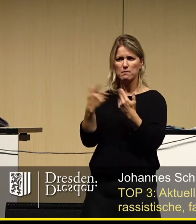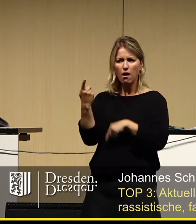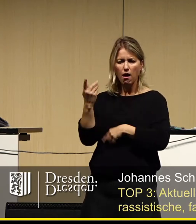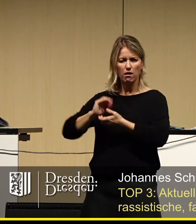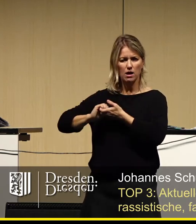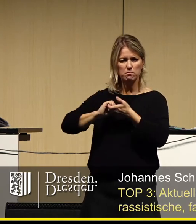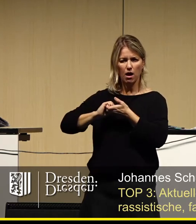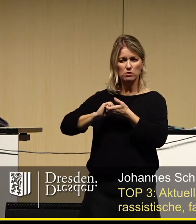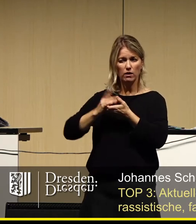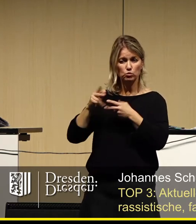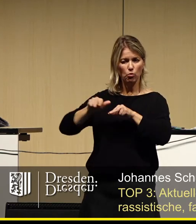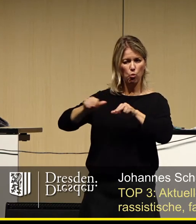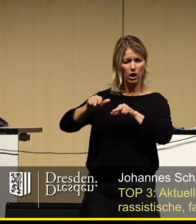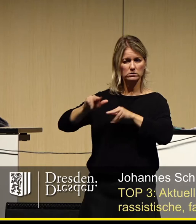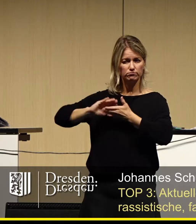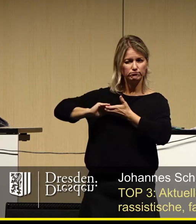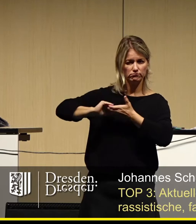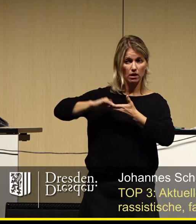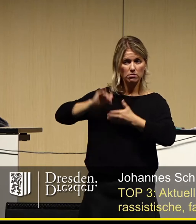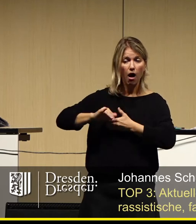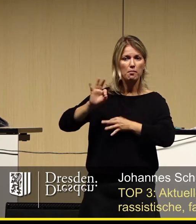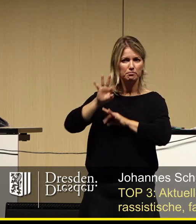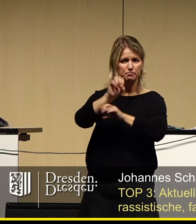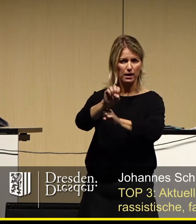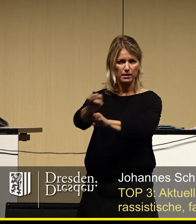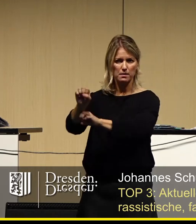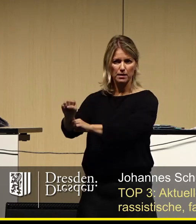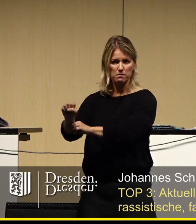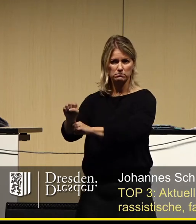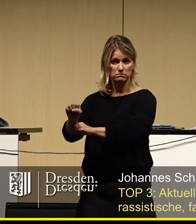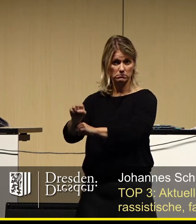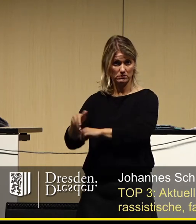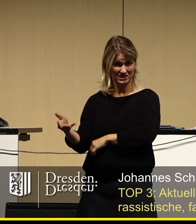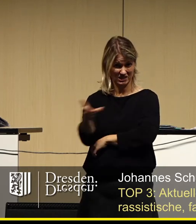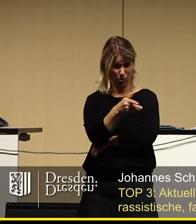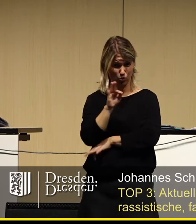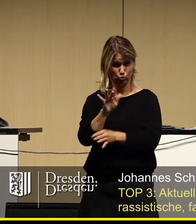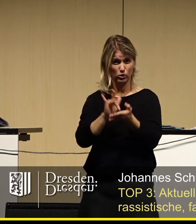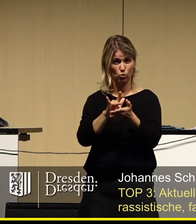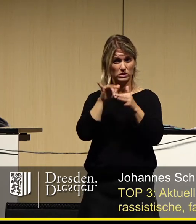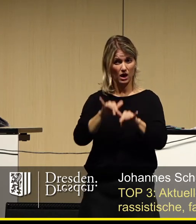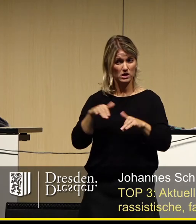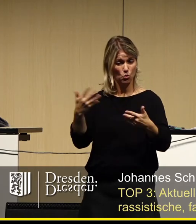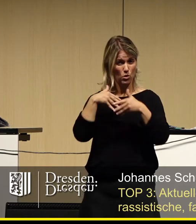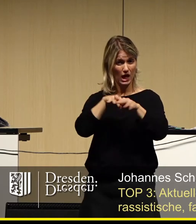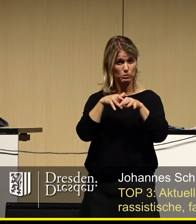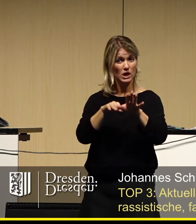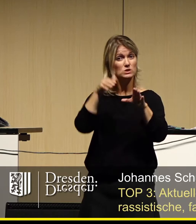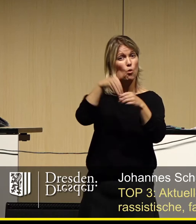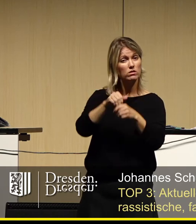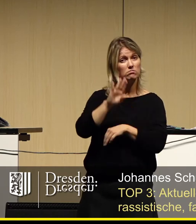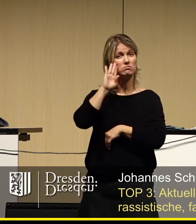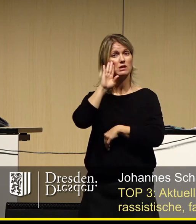Kameradschaften, welche gezielt Angriffe verüben. Alles gute Gründe, um den rassistischen Demonstrationen und Taten, die